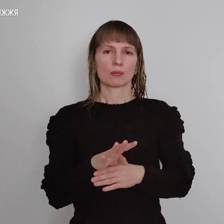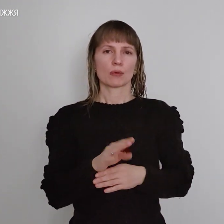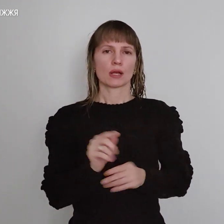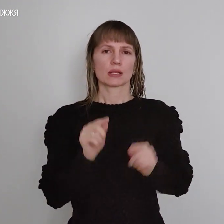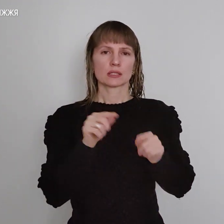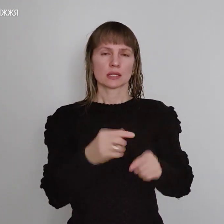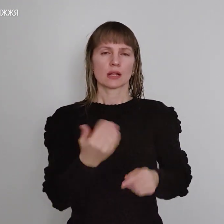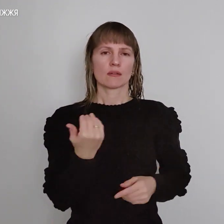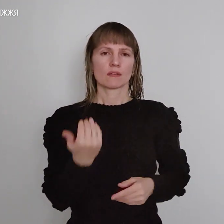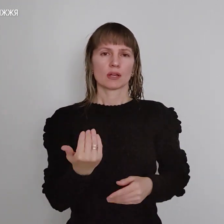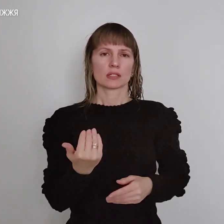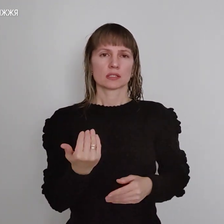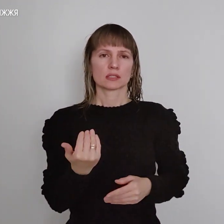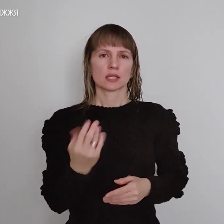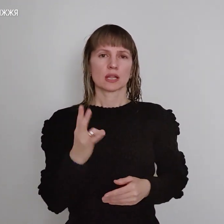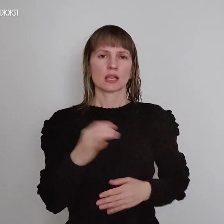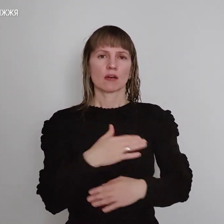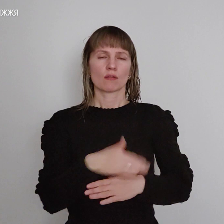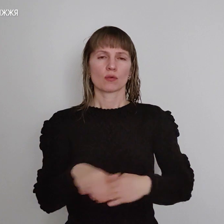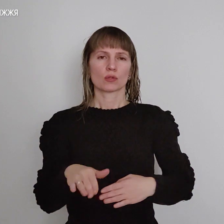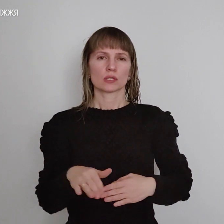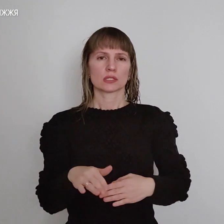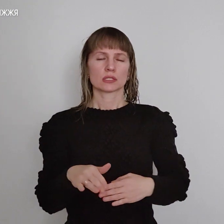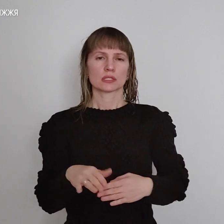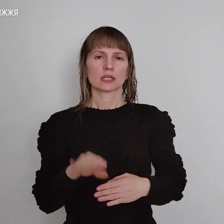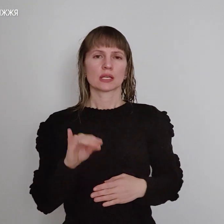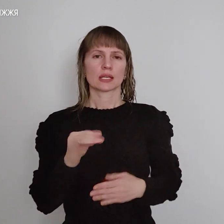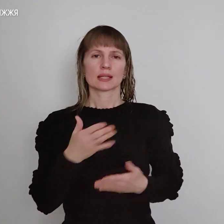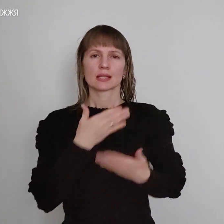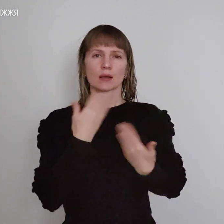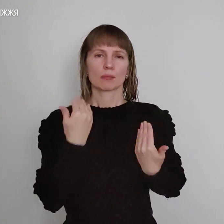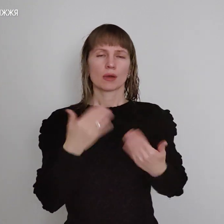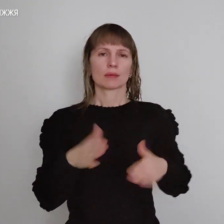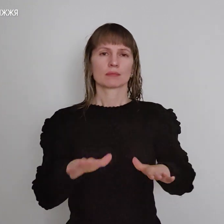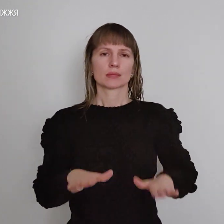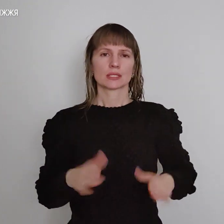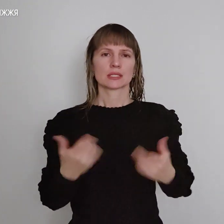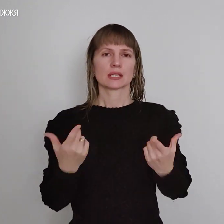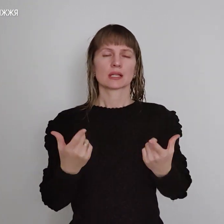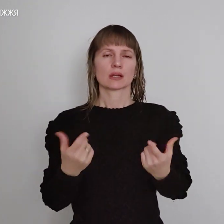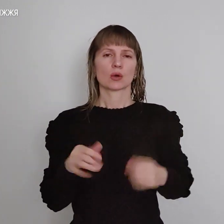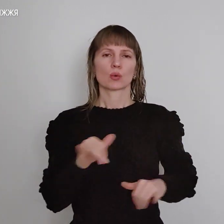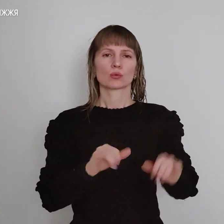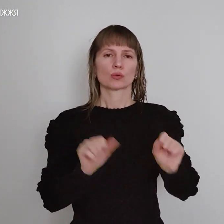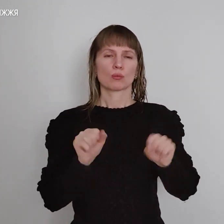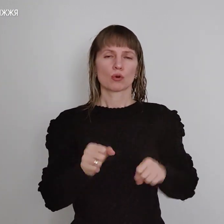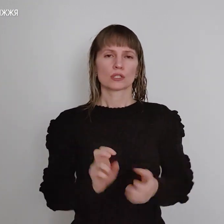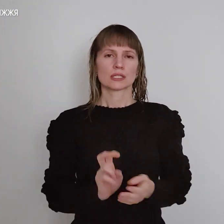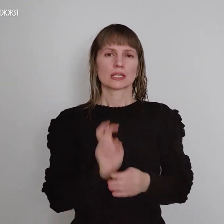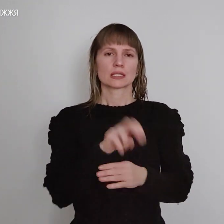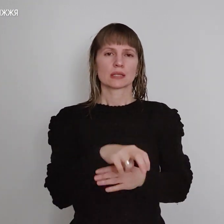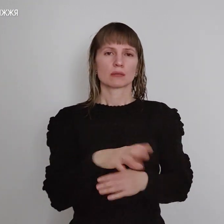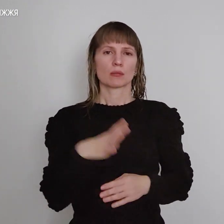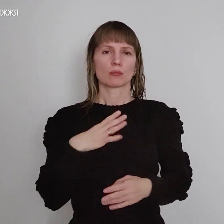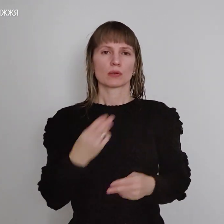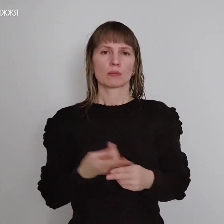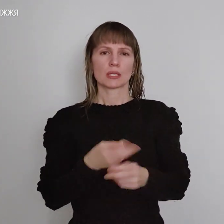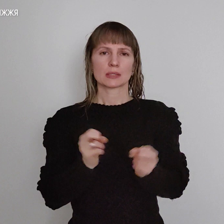вас на вулиці, і немає місця, куди можна застріпнути, і бути в безпеці, ви